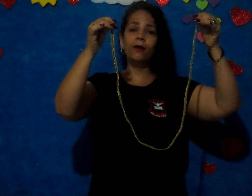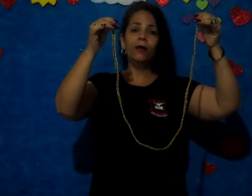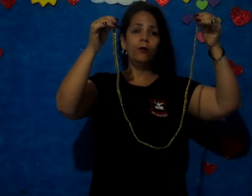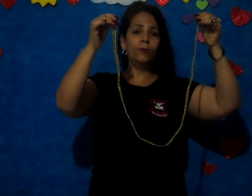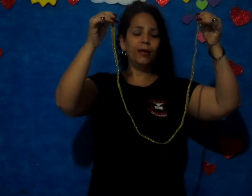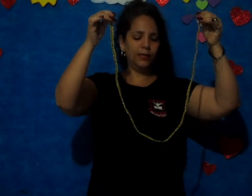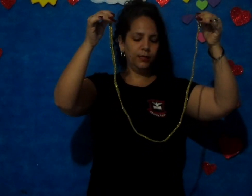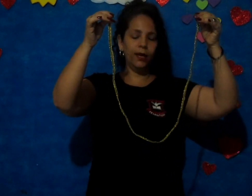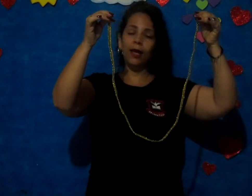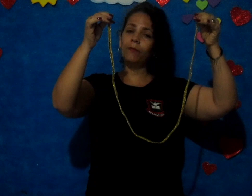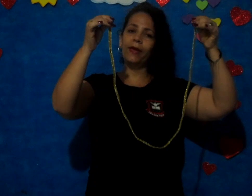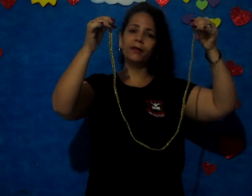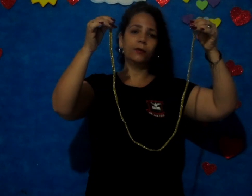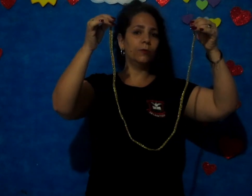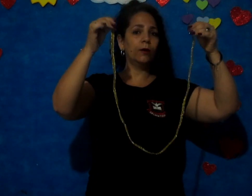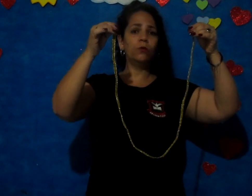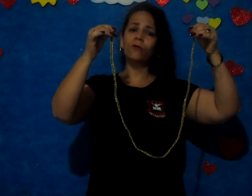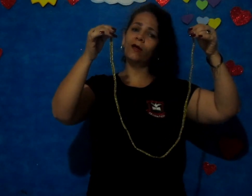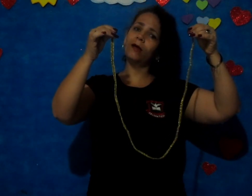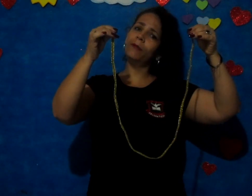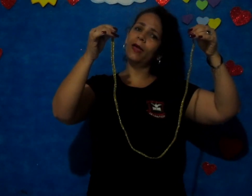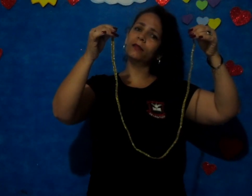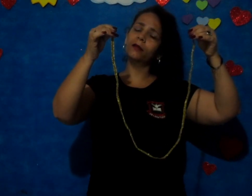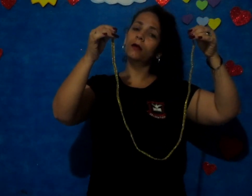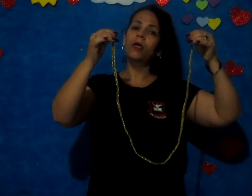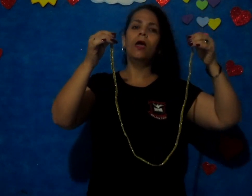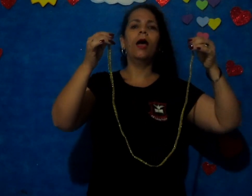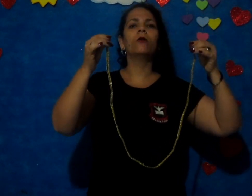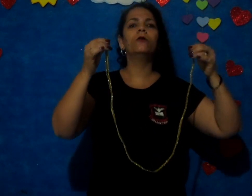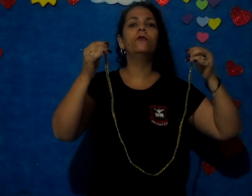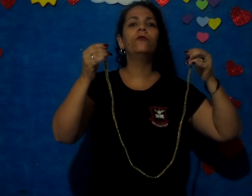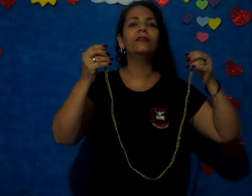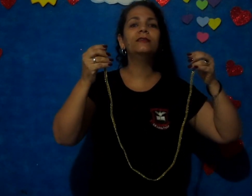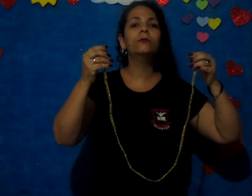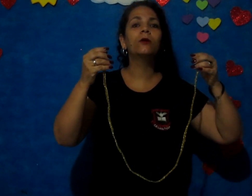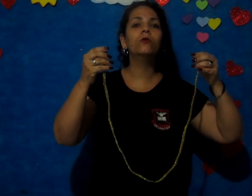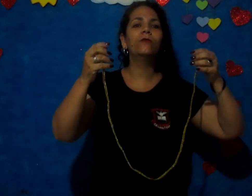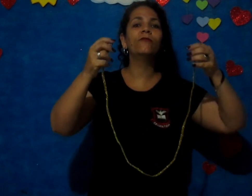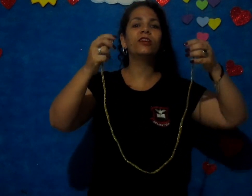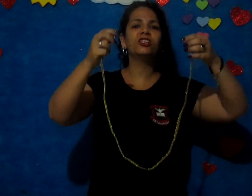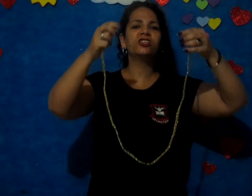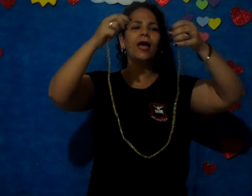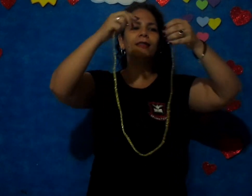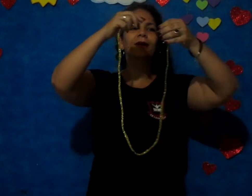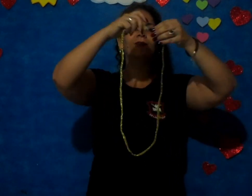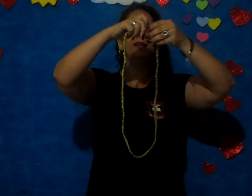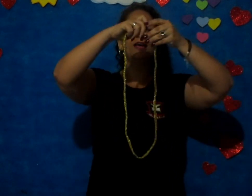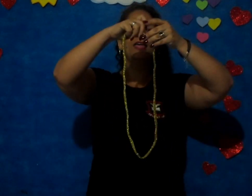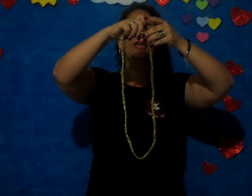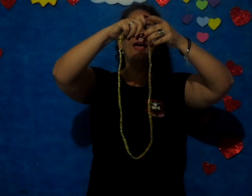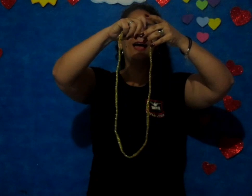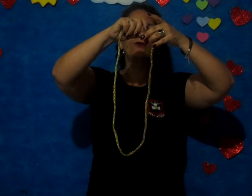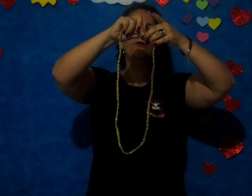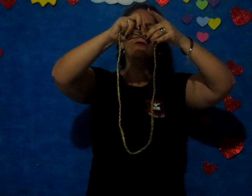uma linha aberta, uma curva aberta! Agora eu vou fazer uma curva fechada, olha! A curva